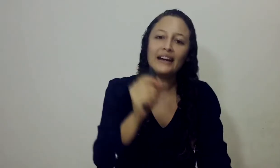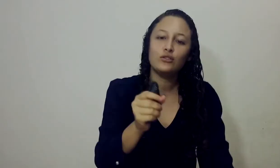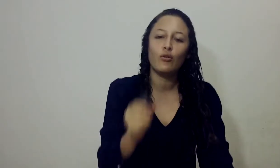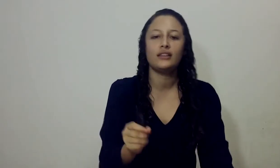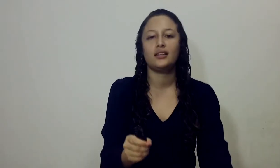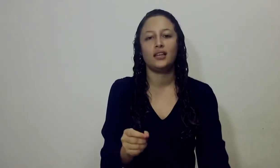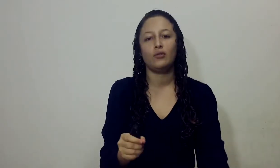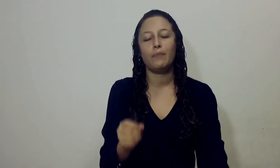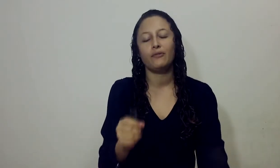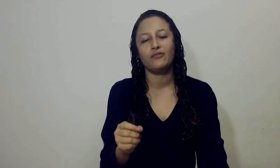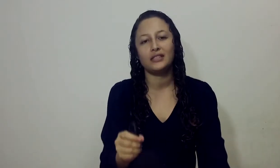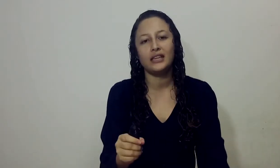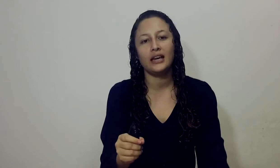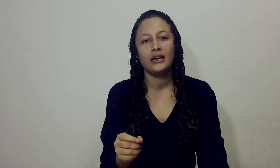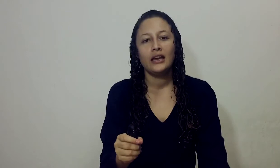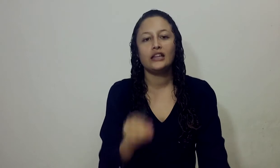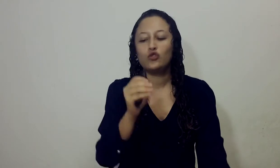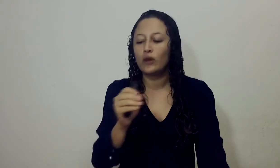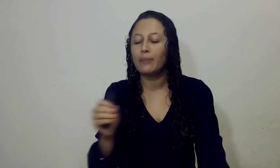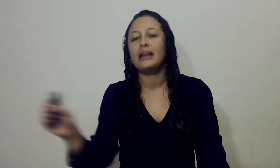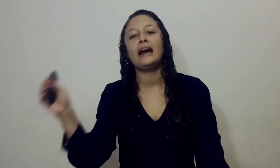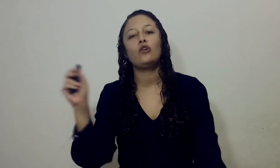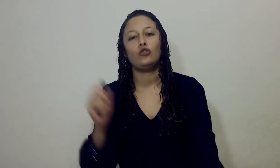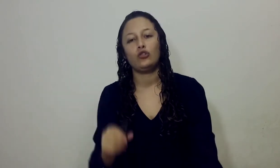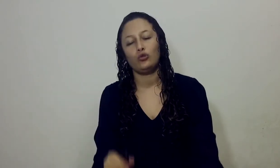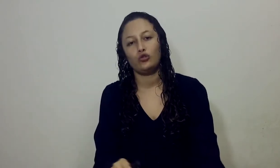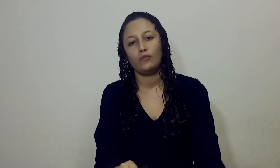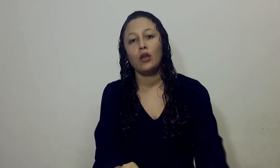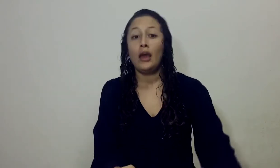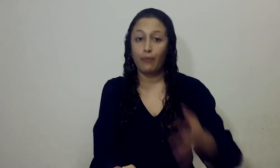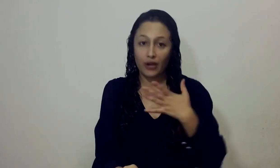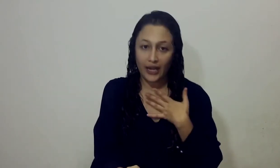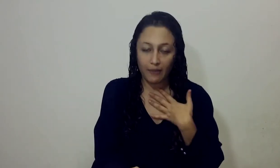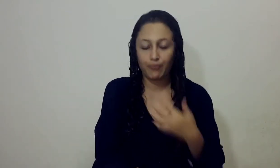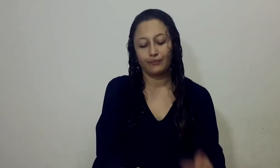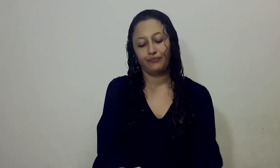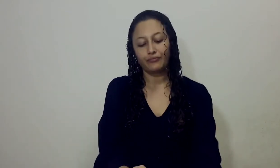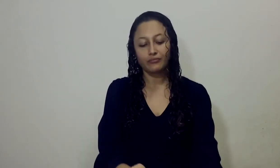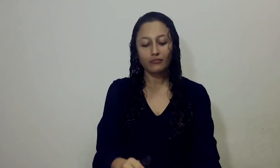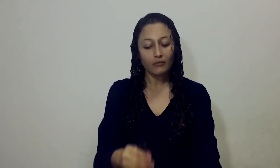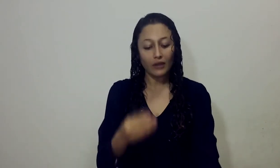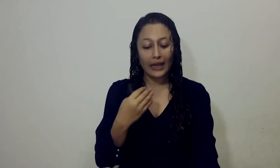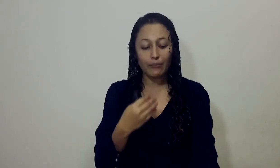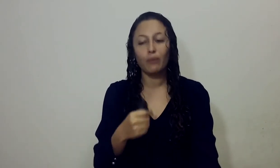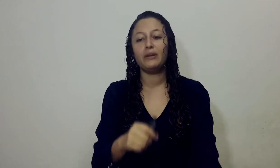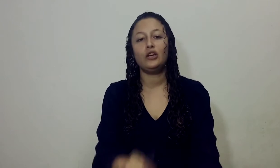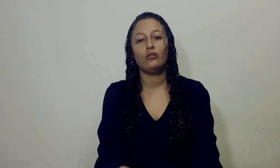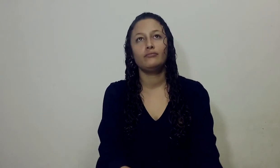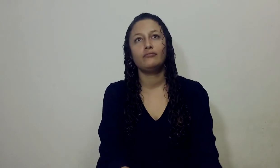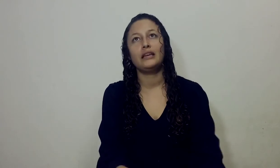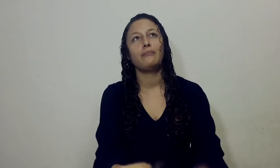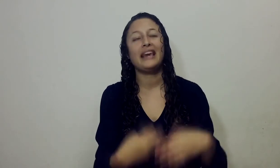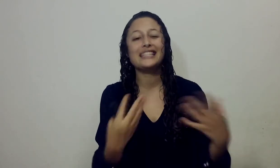impacto ha tenido la profecía en su caminar con Dios? Por ejemplo, en mi